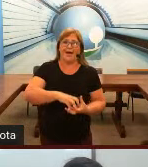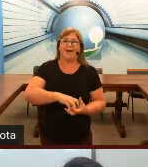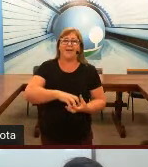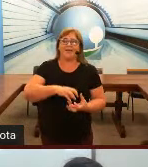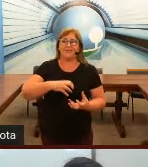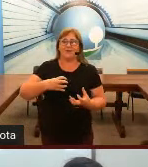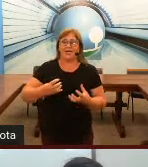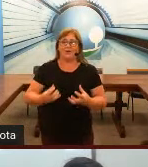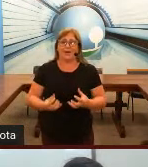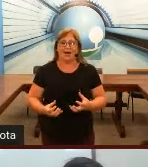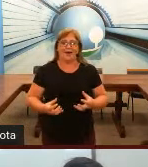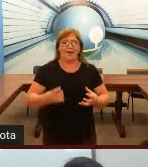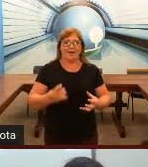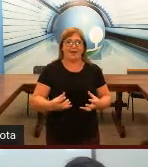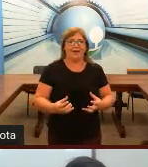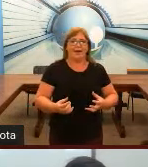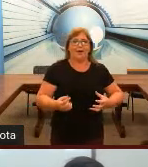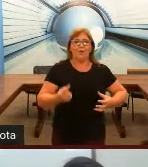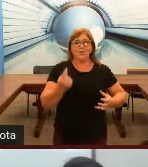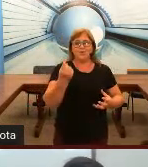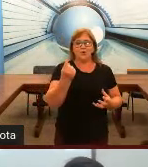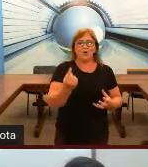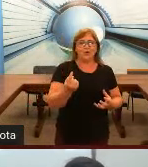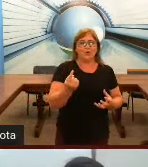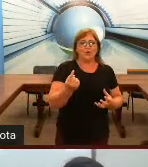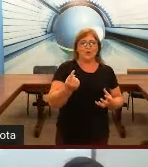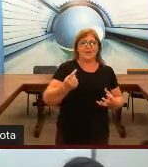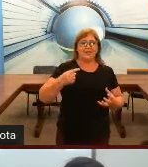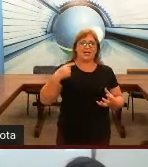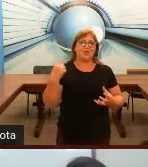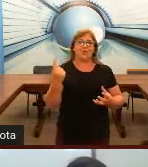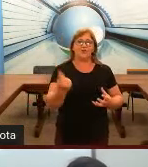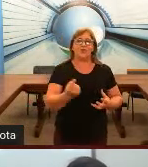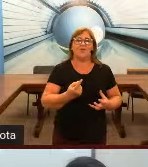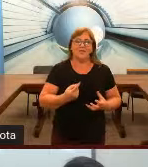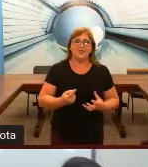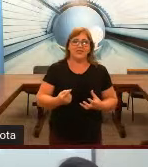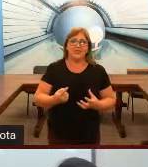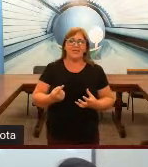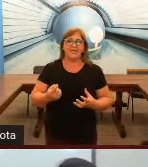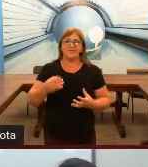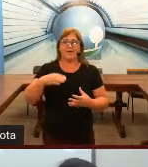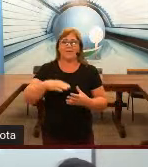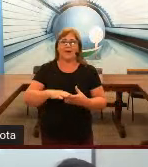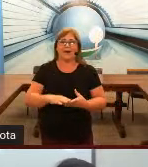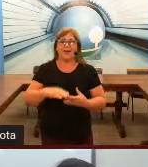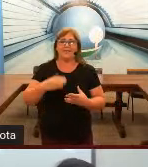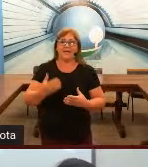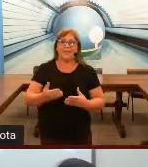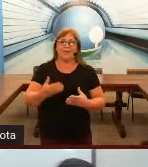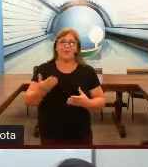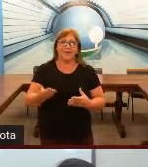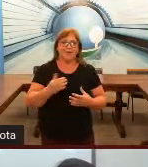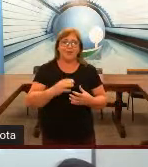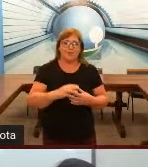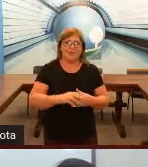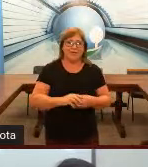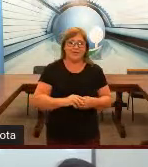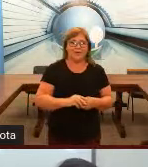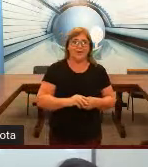que na escola regular é um surdo, uma sala de um monte de ouvinte, e que vai aprender português como primeira língua.